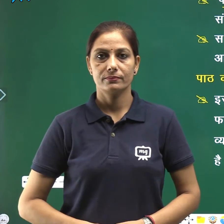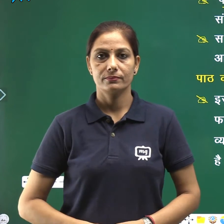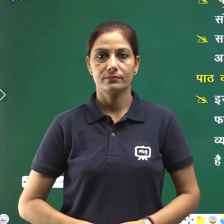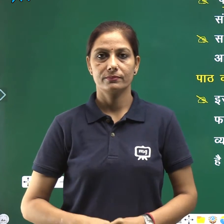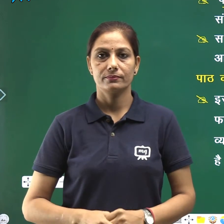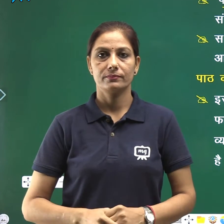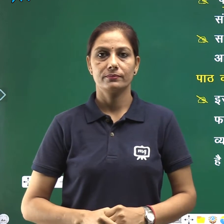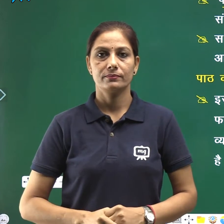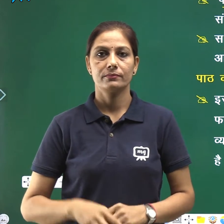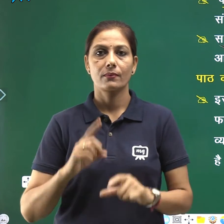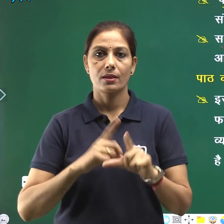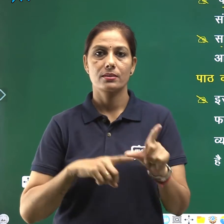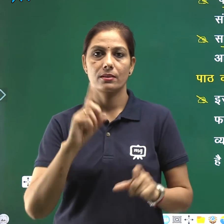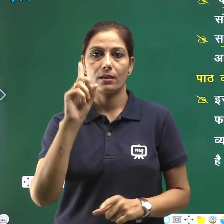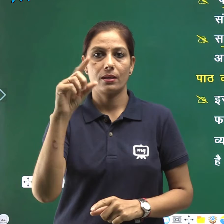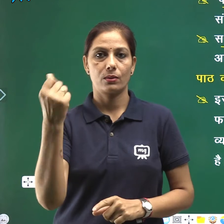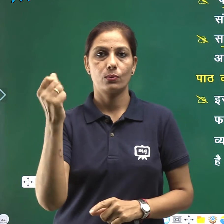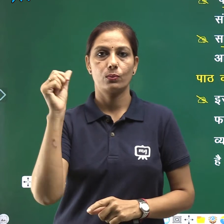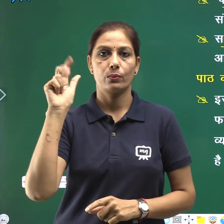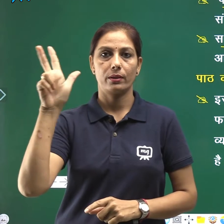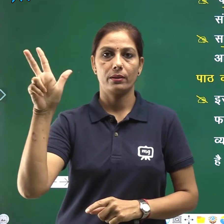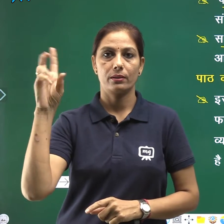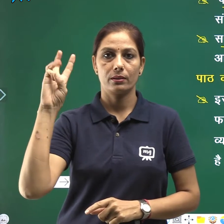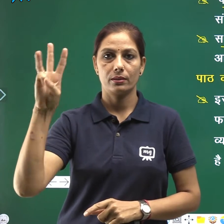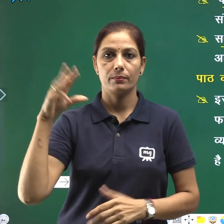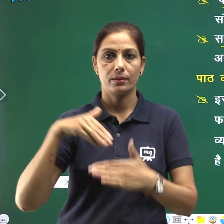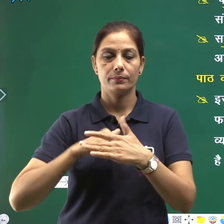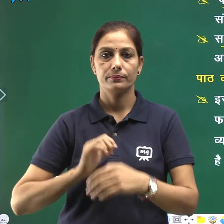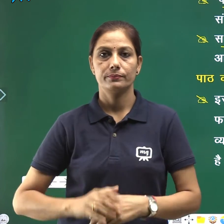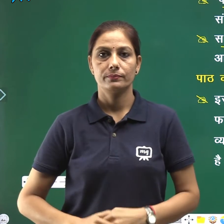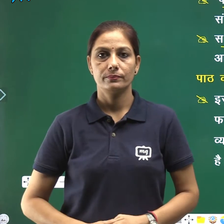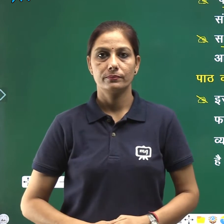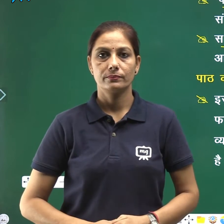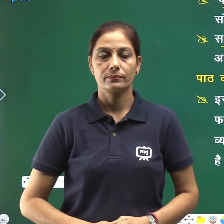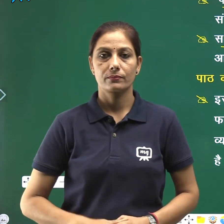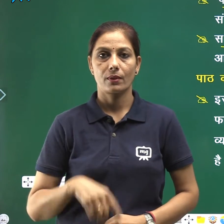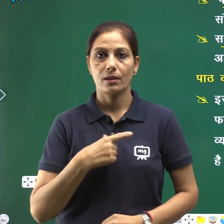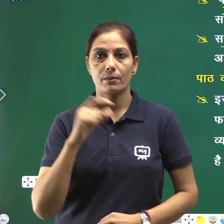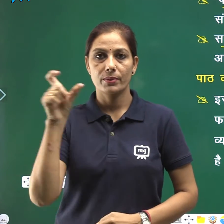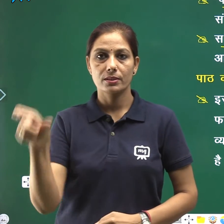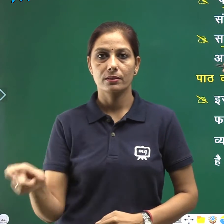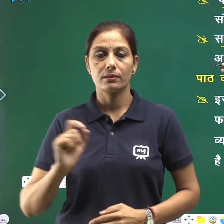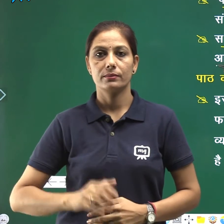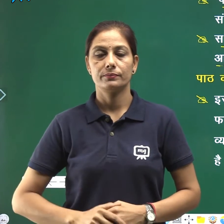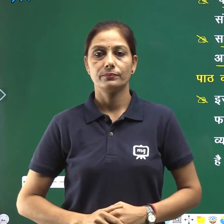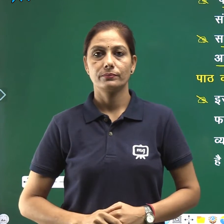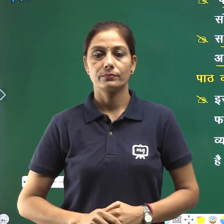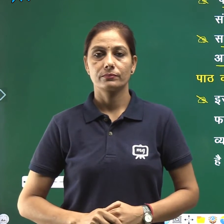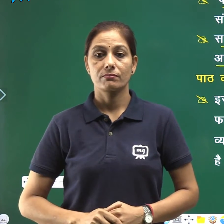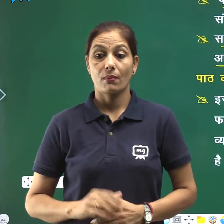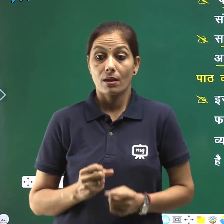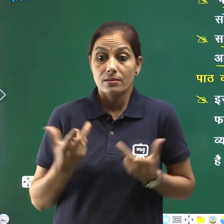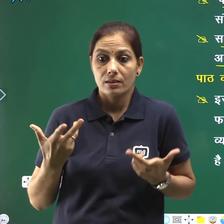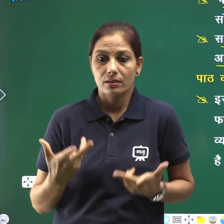सन 1983 में इनका आक्ष्मिक